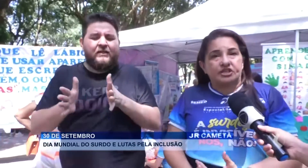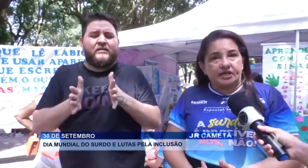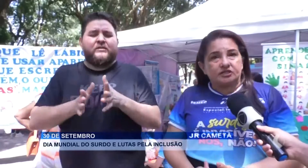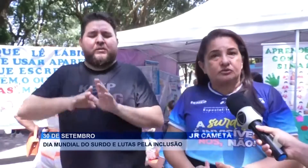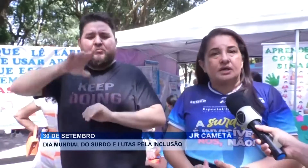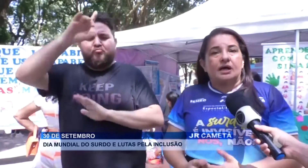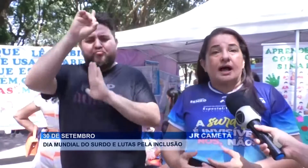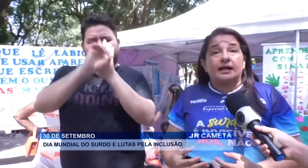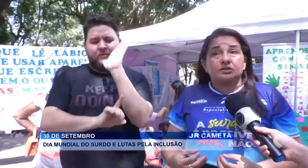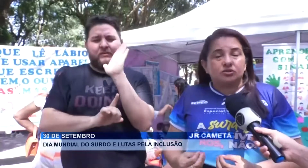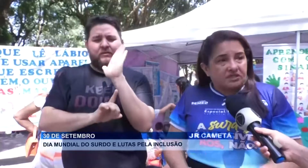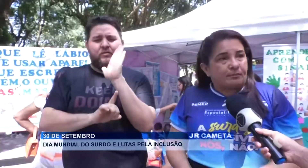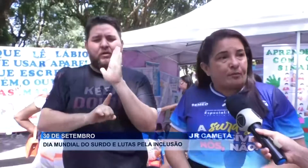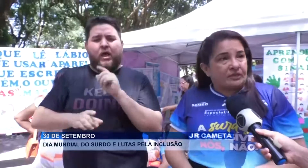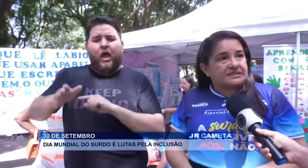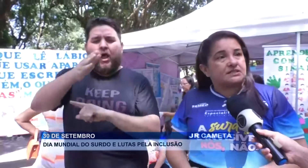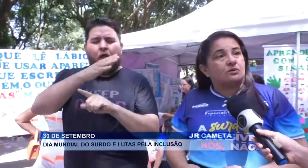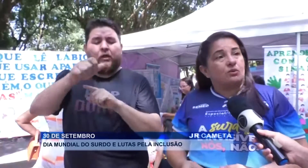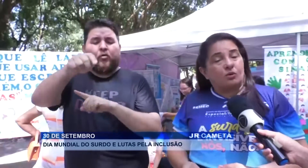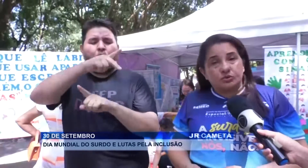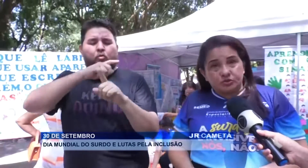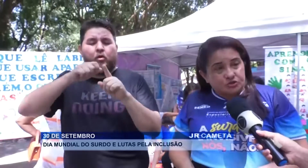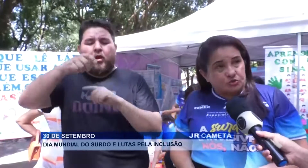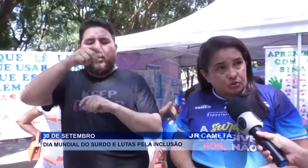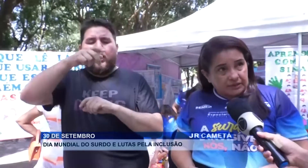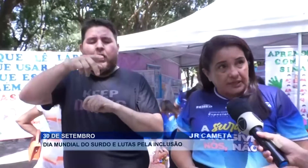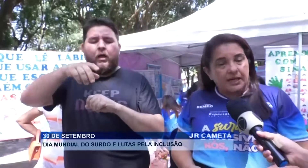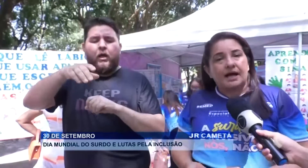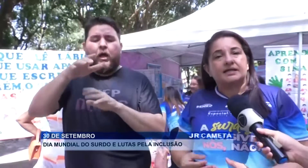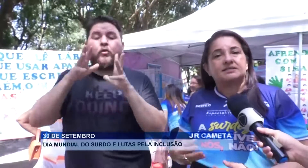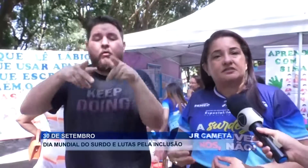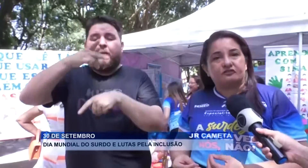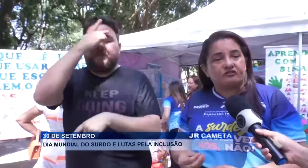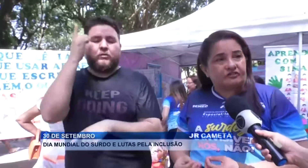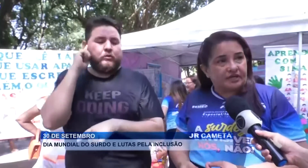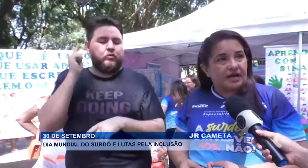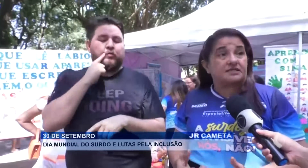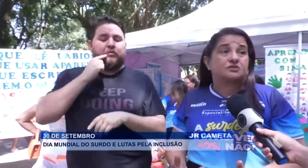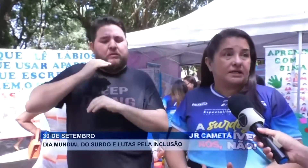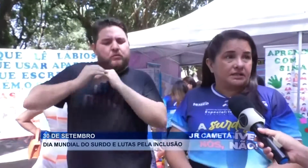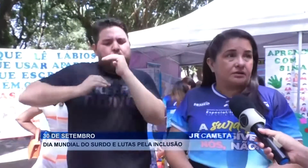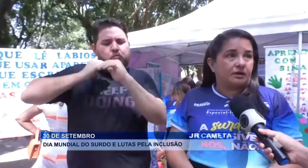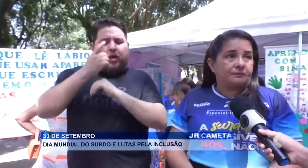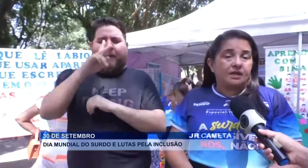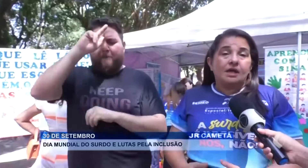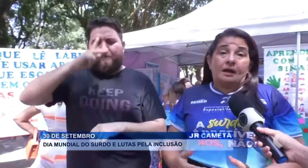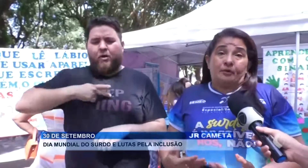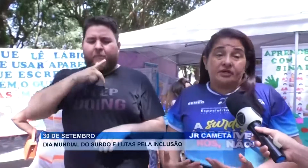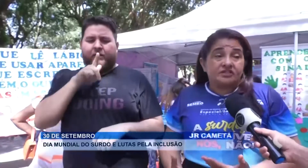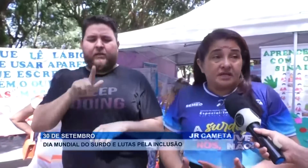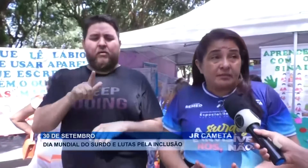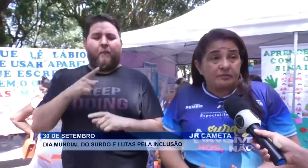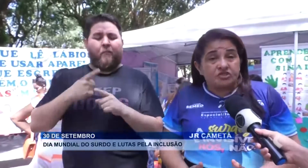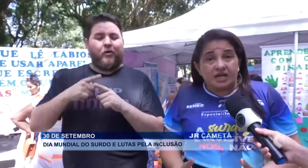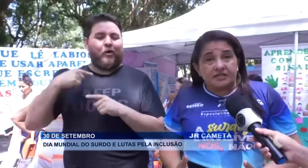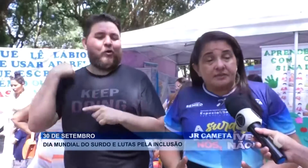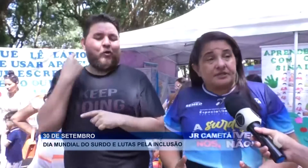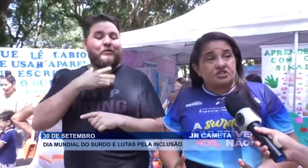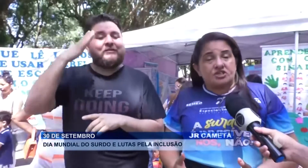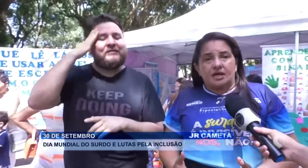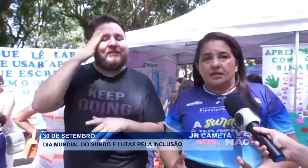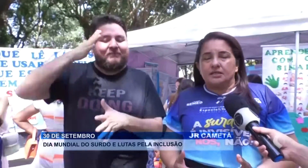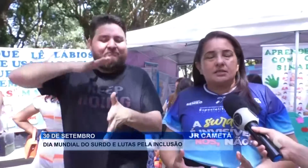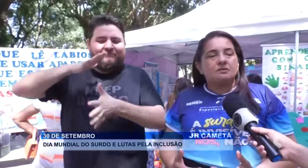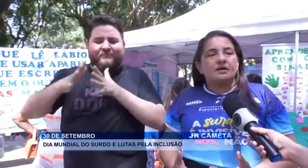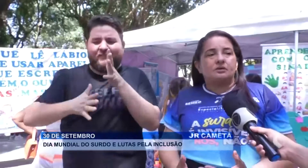e o direito a toda a população surda a desenvolver a sua língua. Porque nós sabemos que a